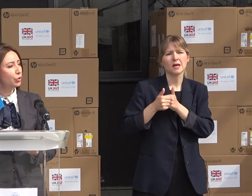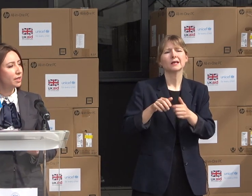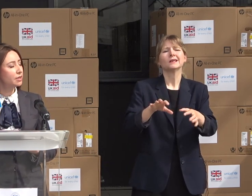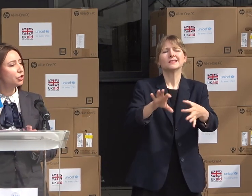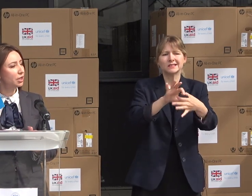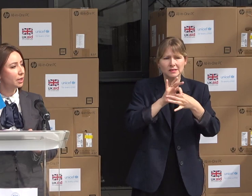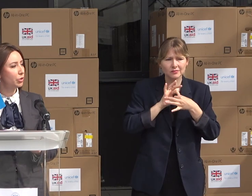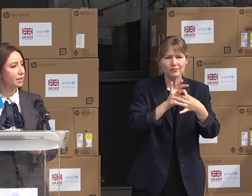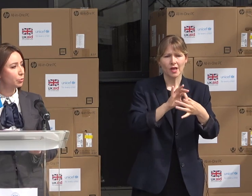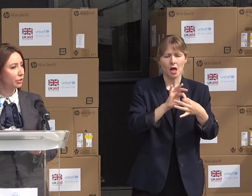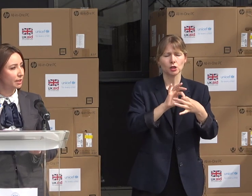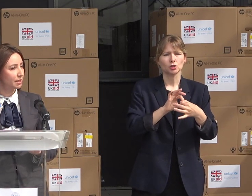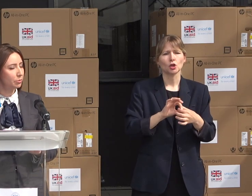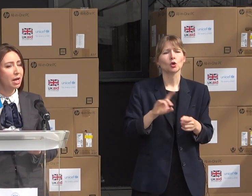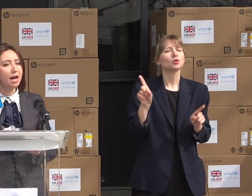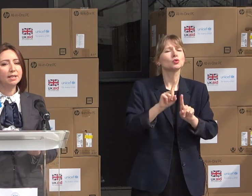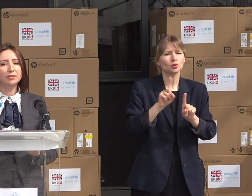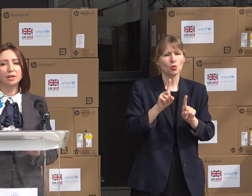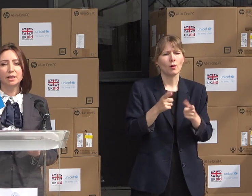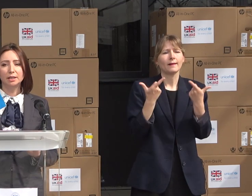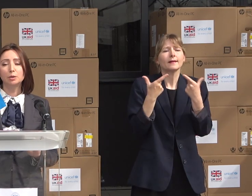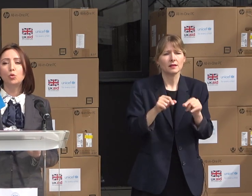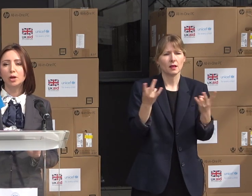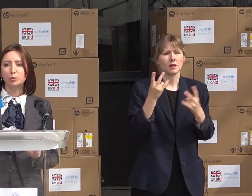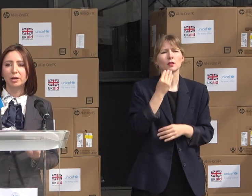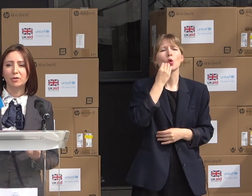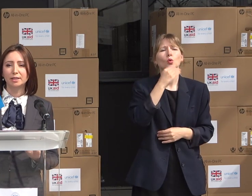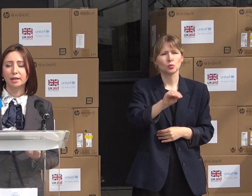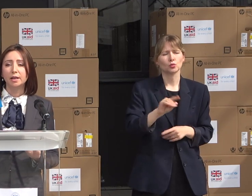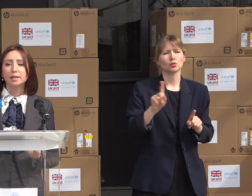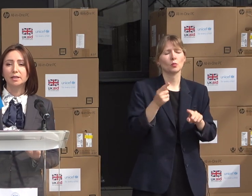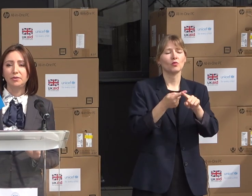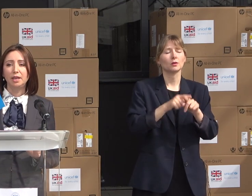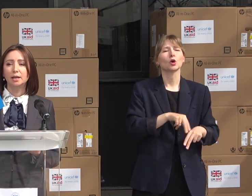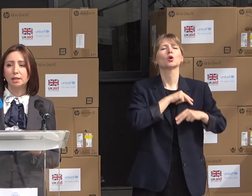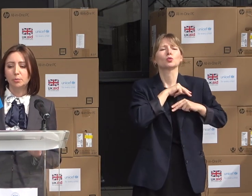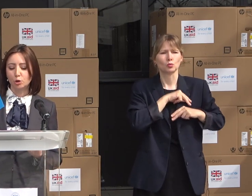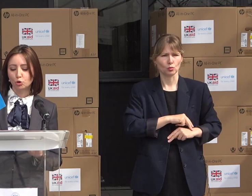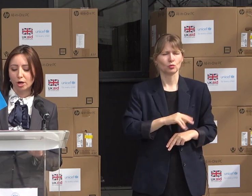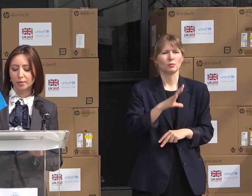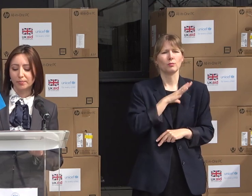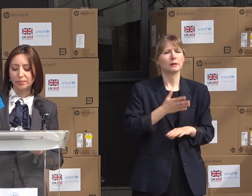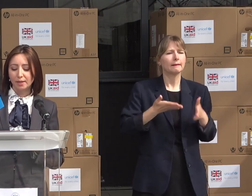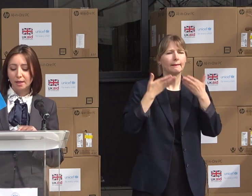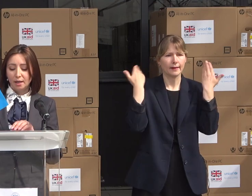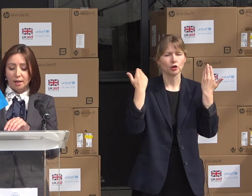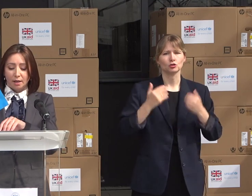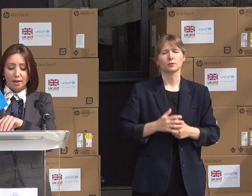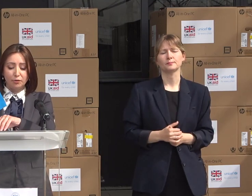să ne spuneți ce trebuie să îmbunătățim, astfel încât munca dumneavoastră să fie cât mai ușoară.